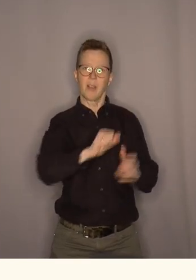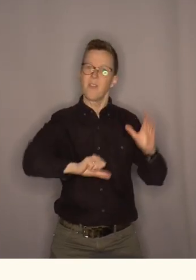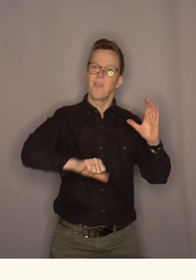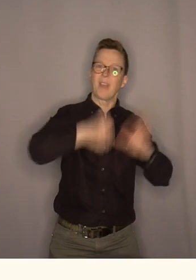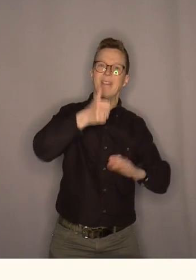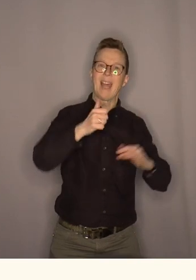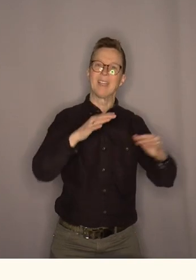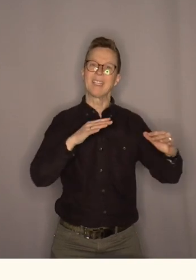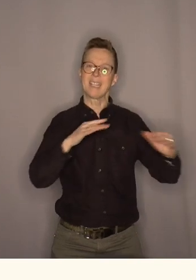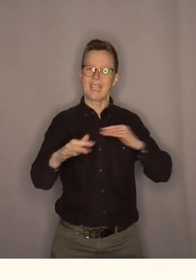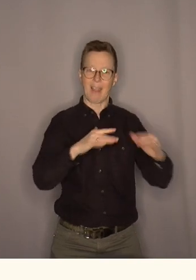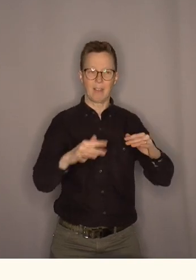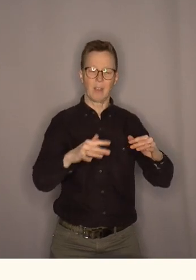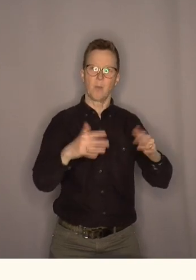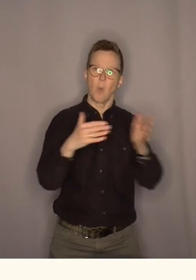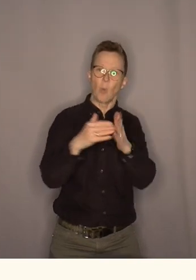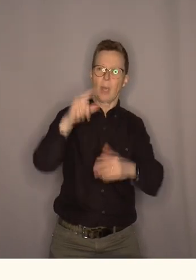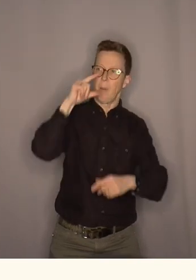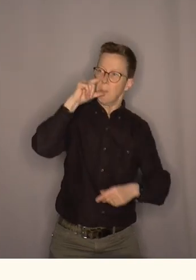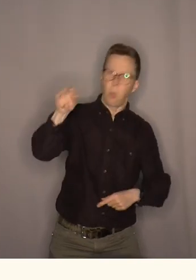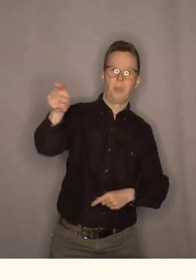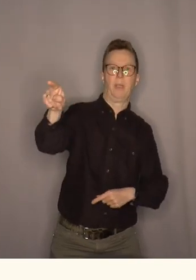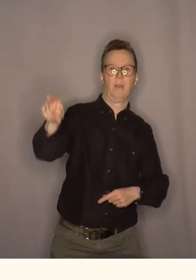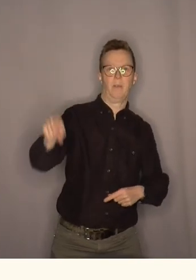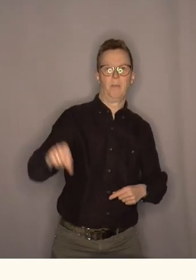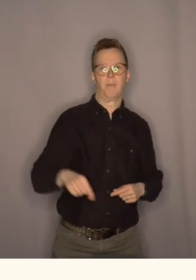krigen mot Putin.